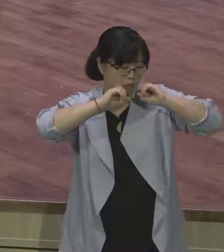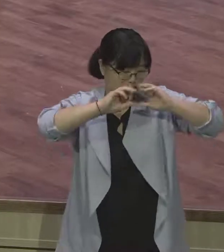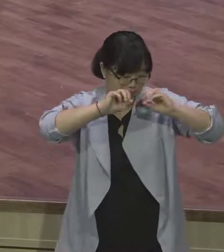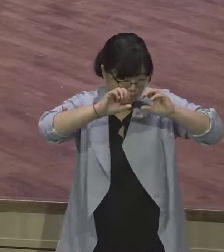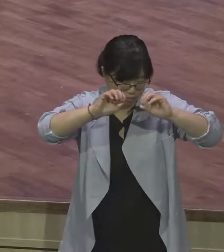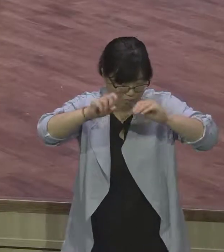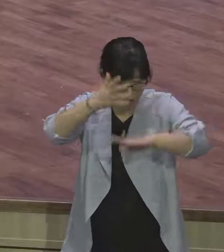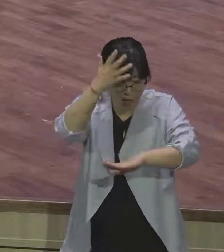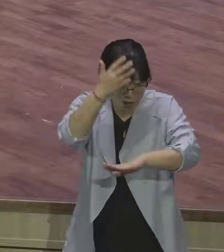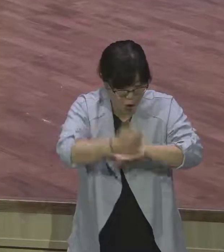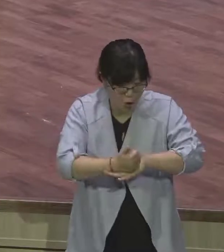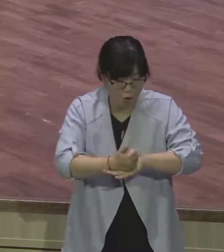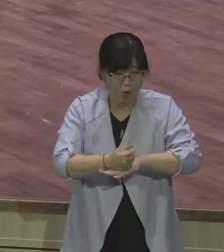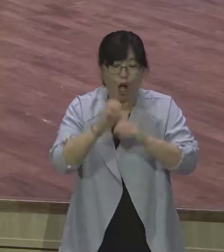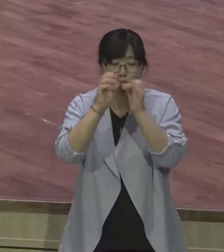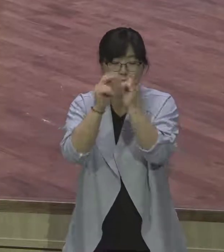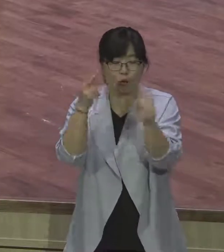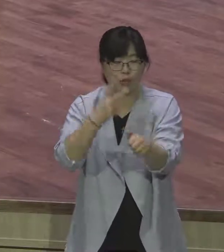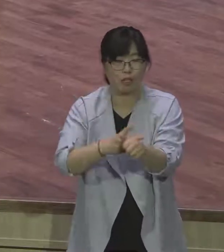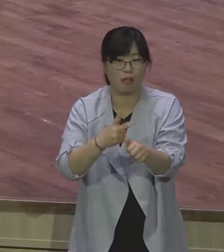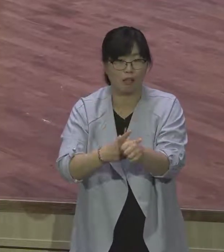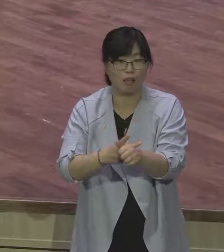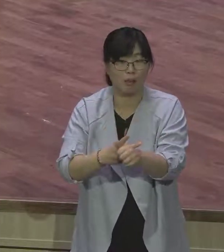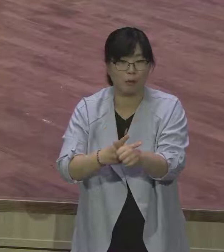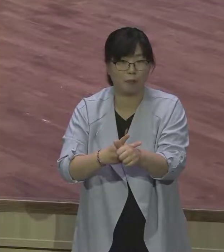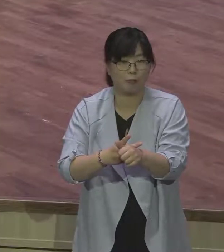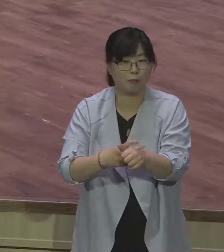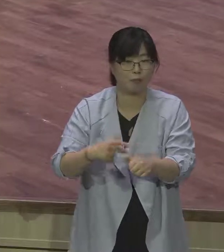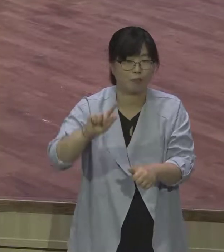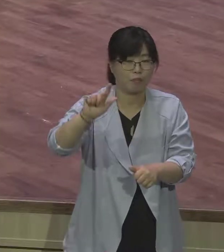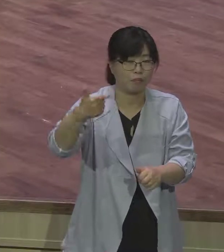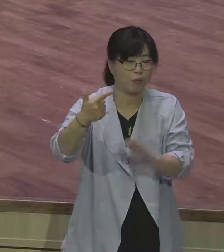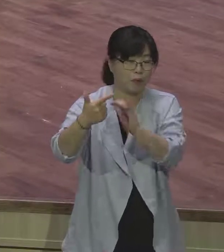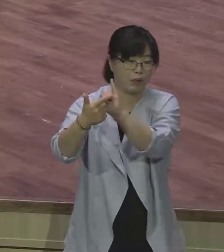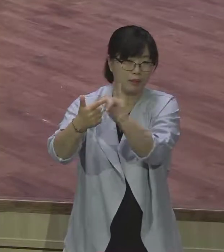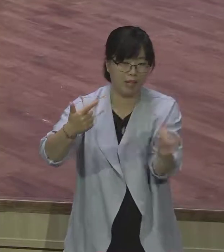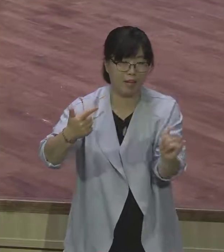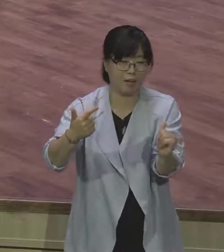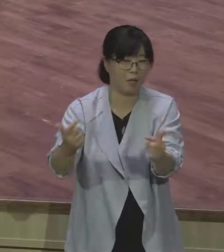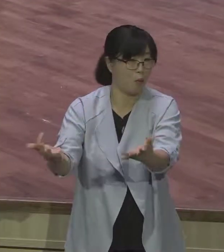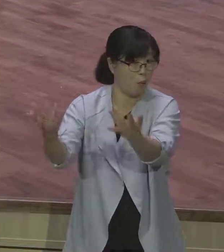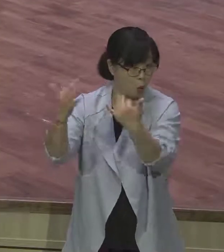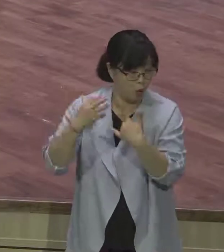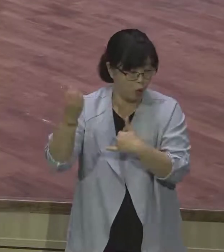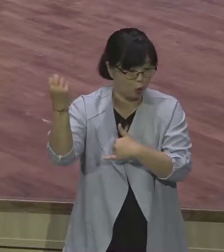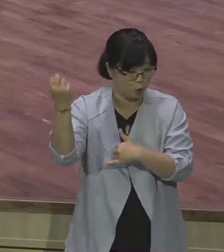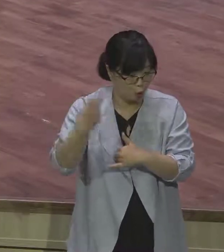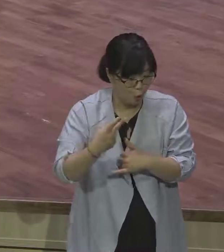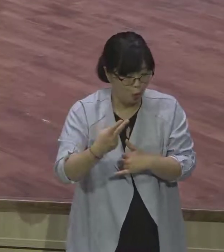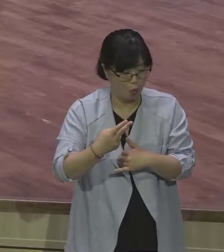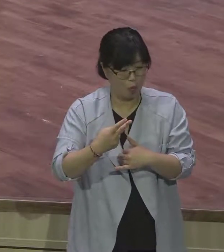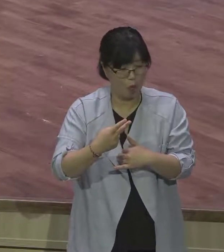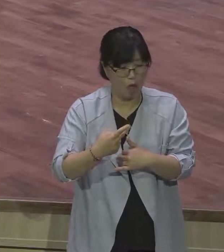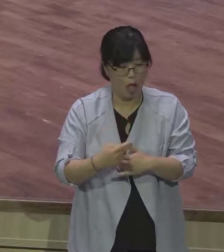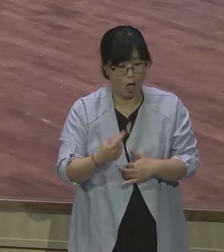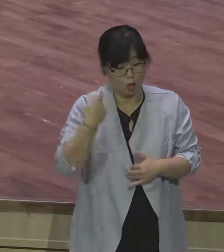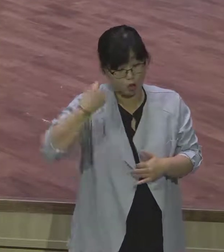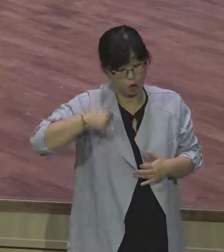주님 오실 때까지 역사에 남는 이 엄청난 상급을 받았단 말이에요 영계성도 여러분 여러분 삶 속에